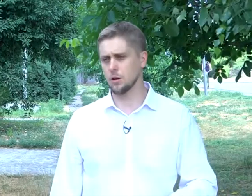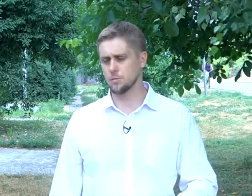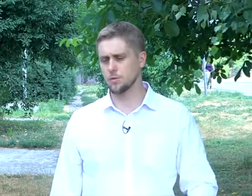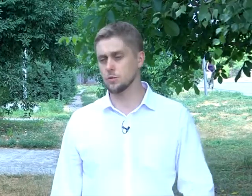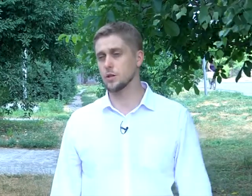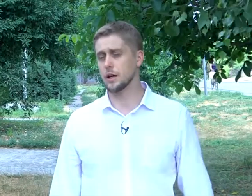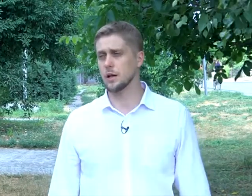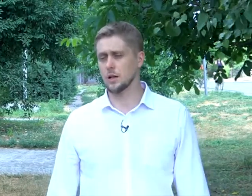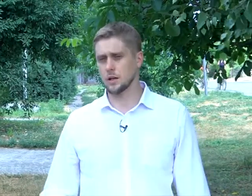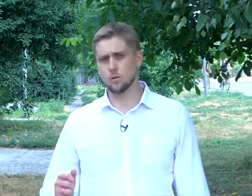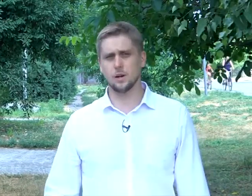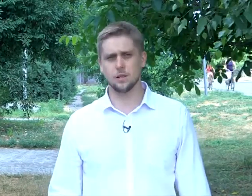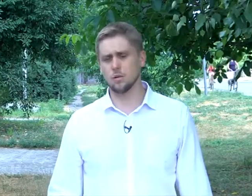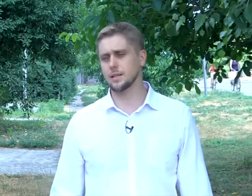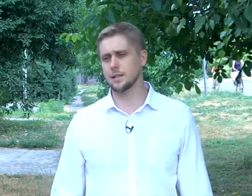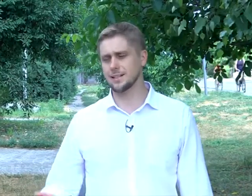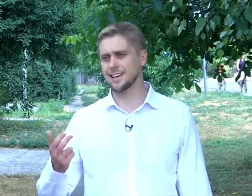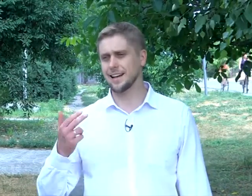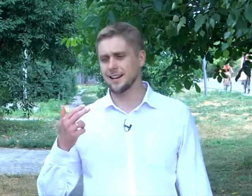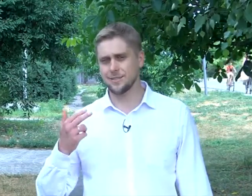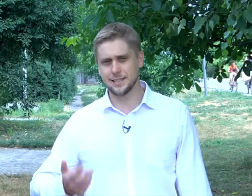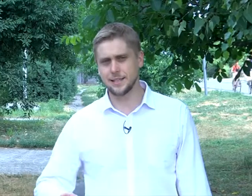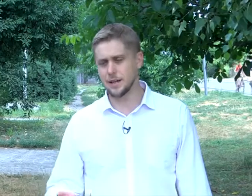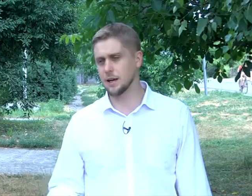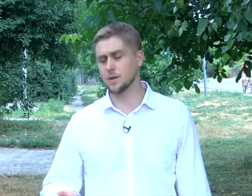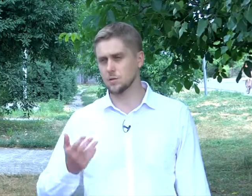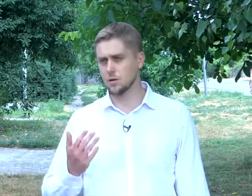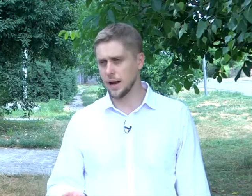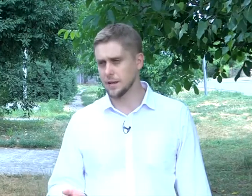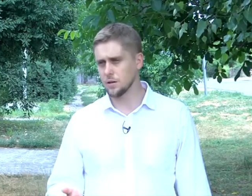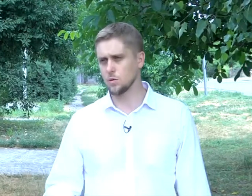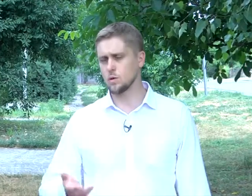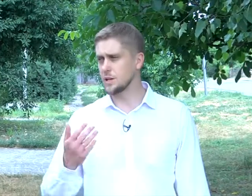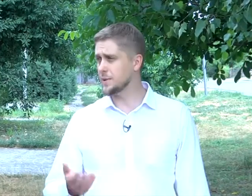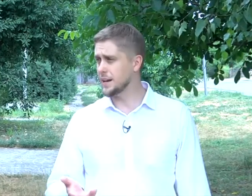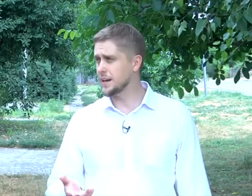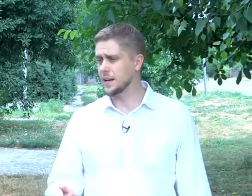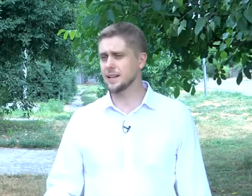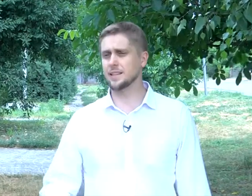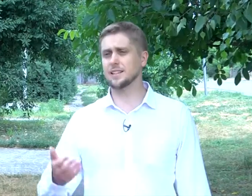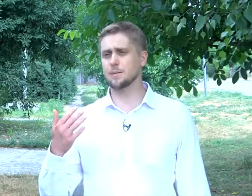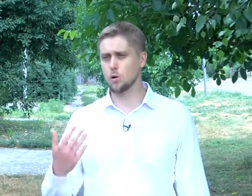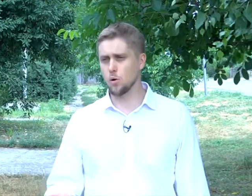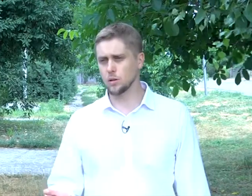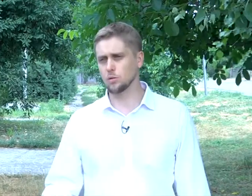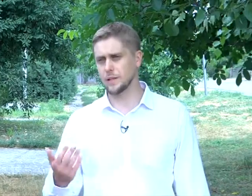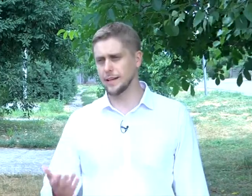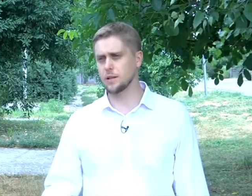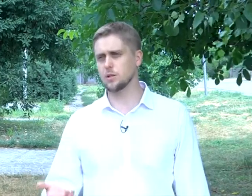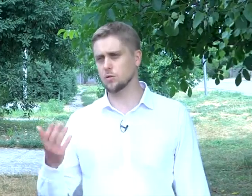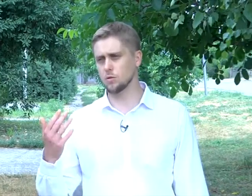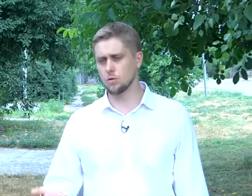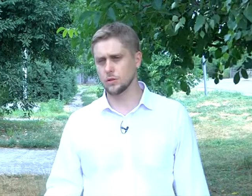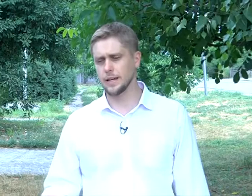локальне розповсюдження. Друга ситуація – це весілля в ресторані у Дніпрі із забороненою